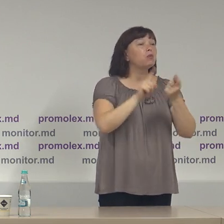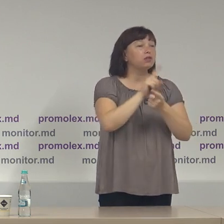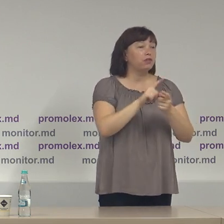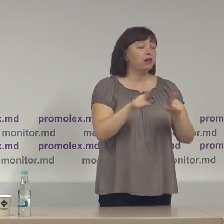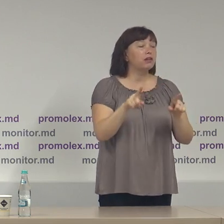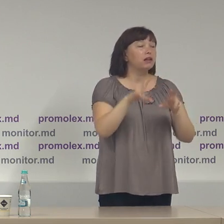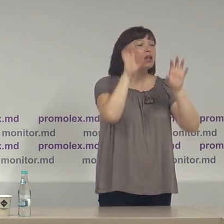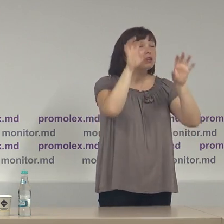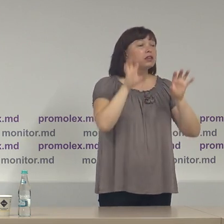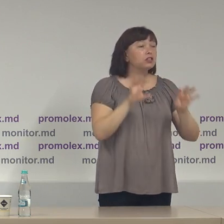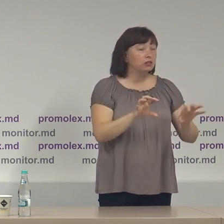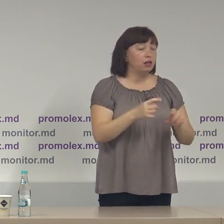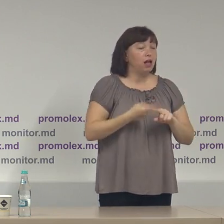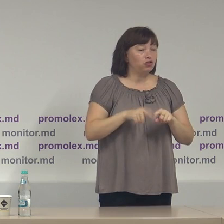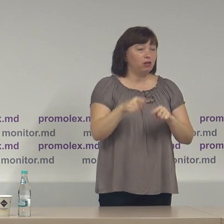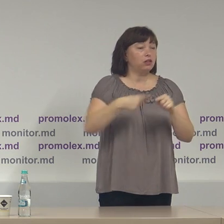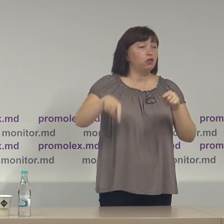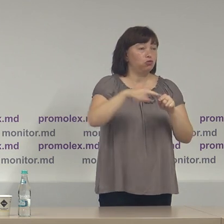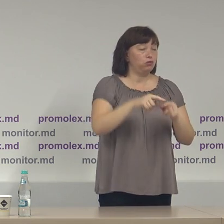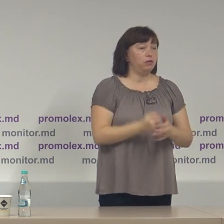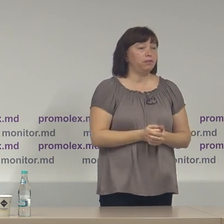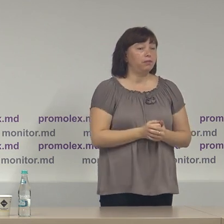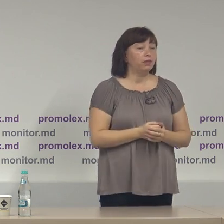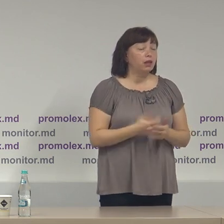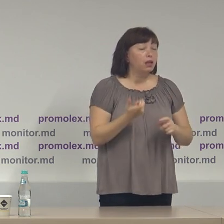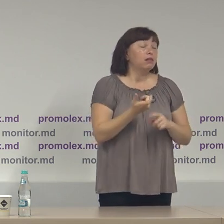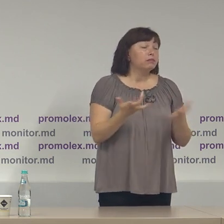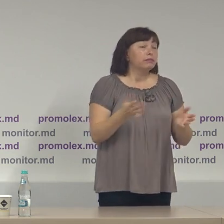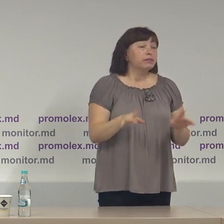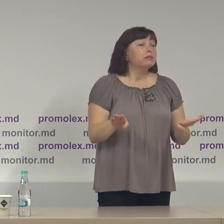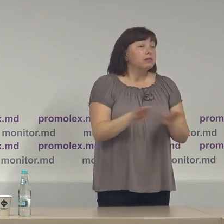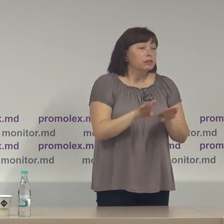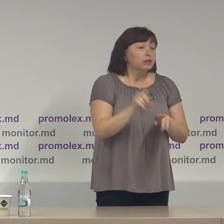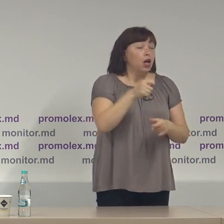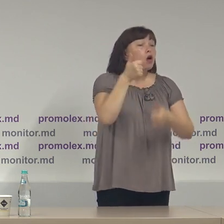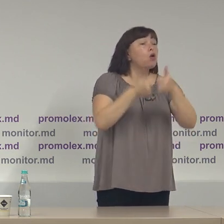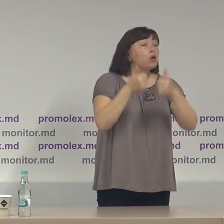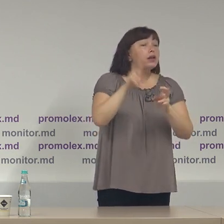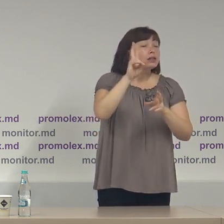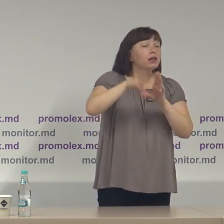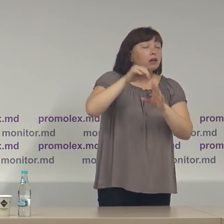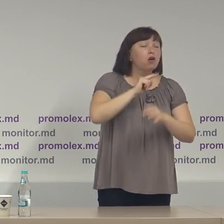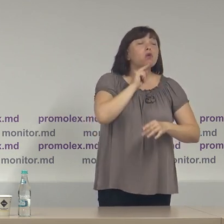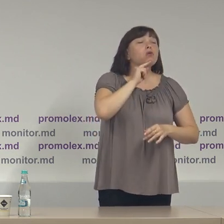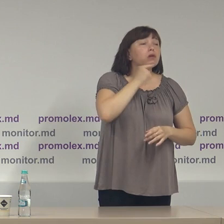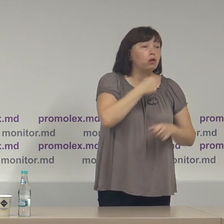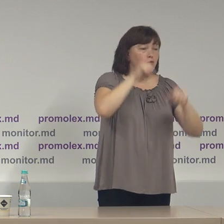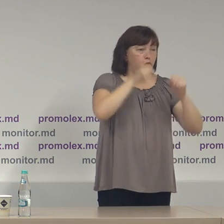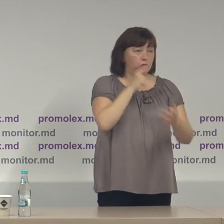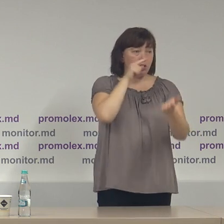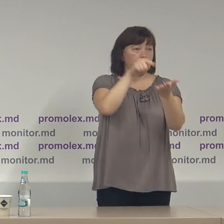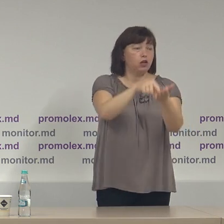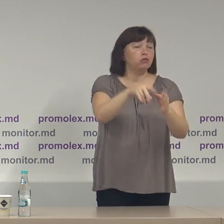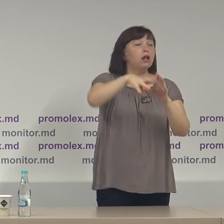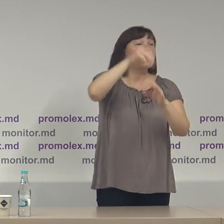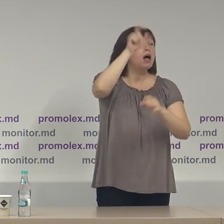zisei legislații din această regiune deci cel mai probabil concurenții electorali cu greu vor putea să ajungă